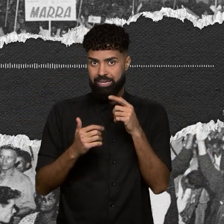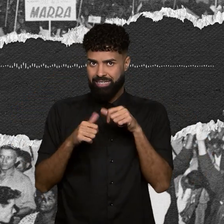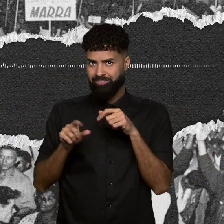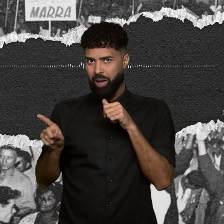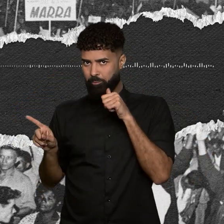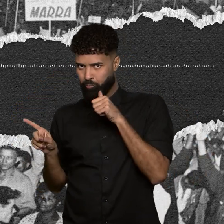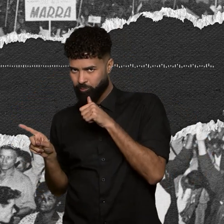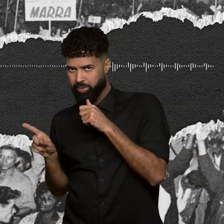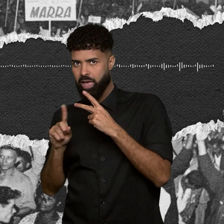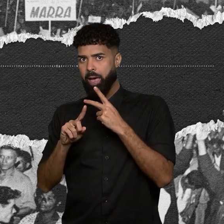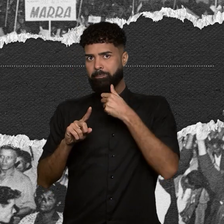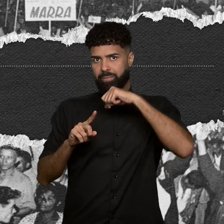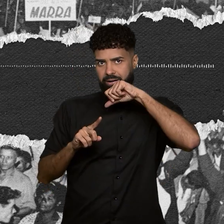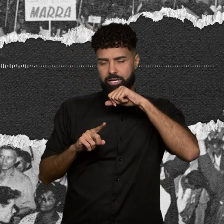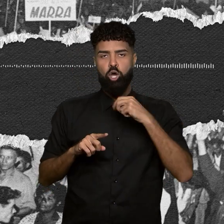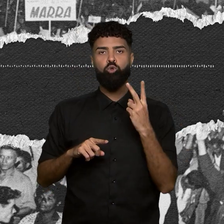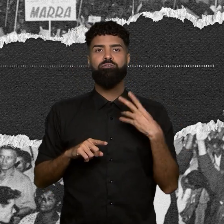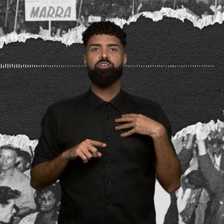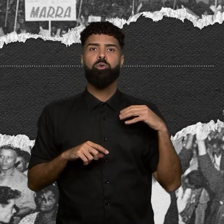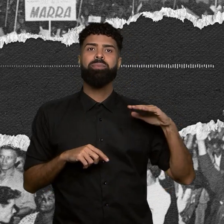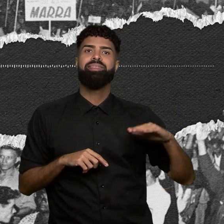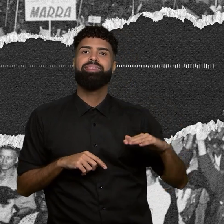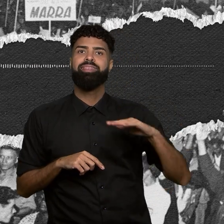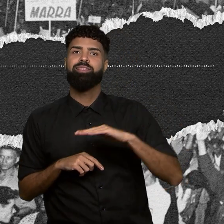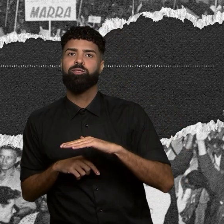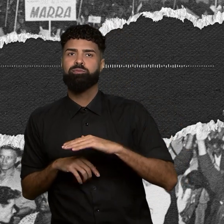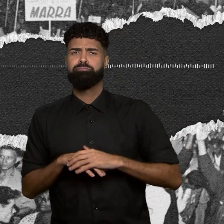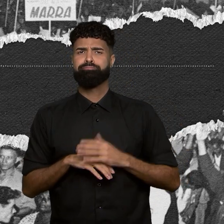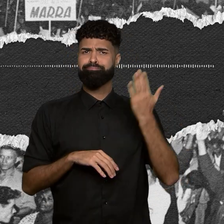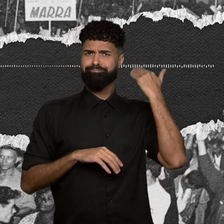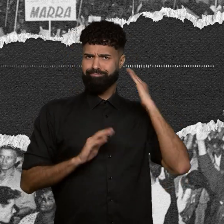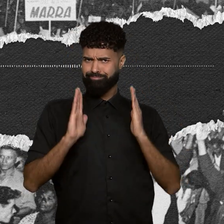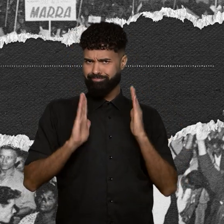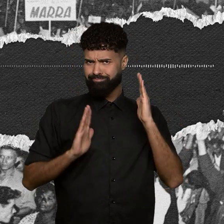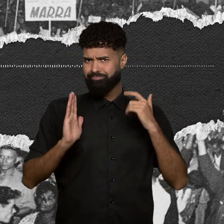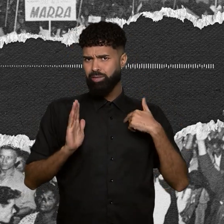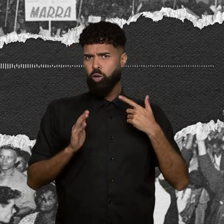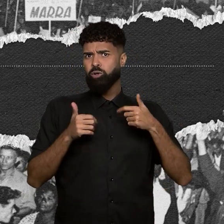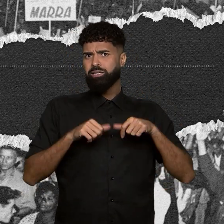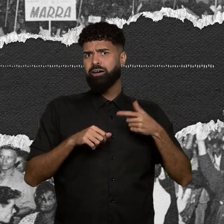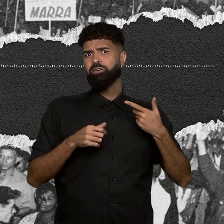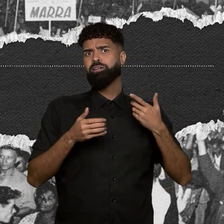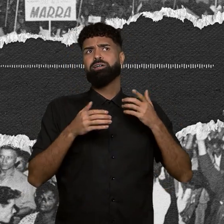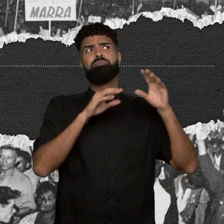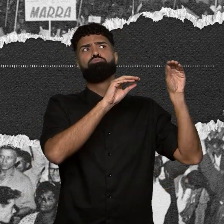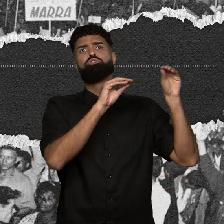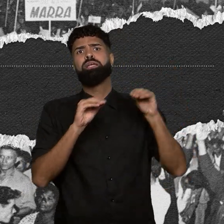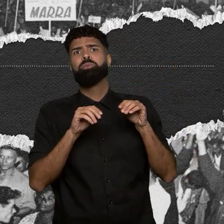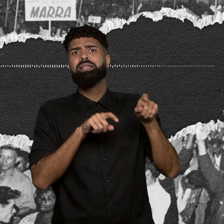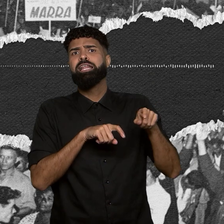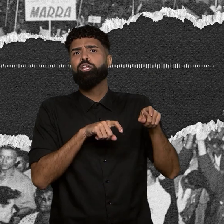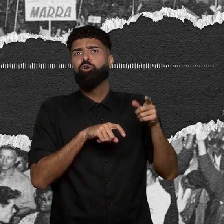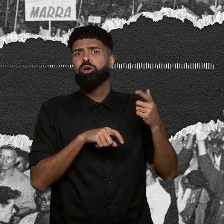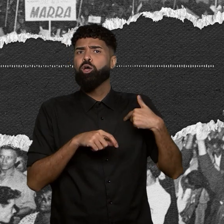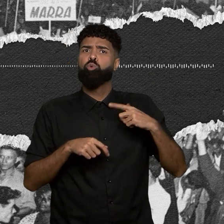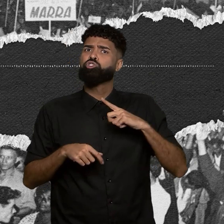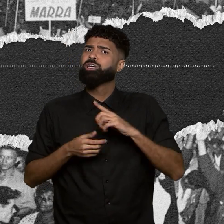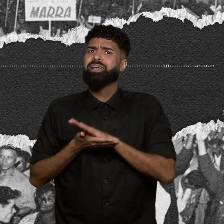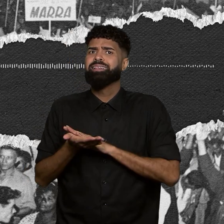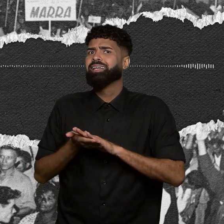filhos pequenos no barraco. Naquele tempo, eu tinha acabado de chegar do interior, não tinha nada. Eu tinha dois filhos pequenos